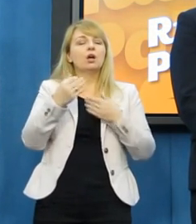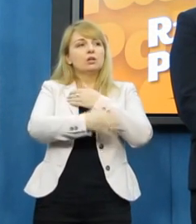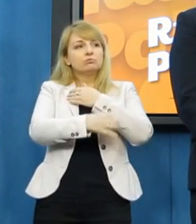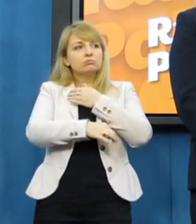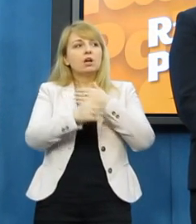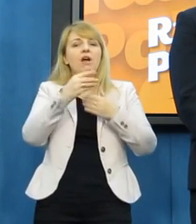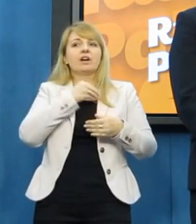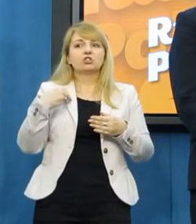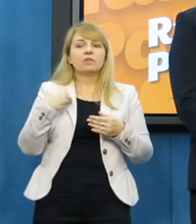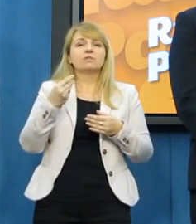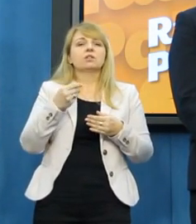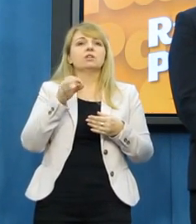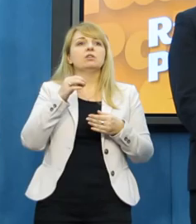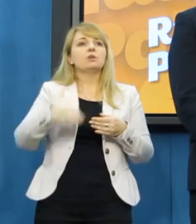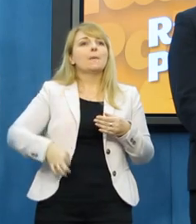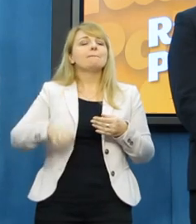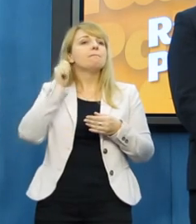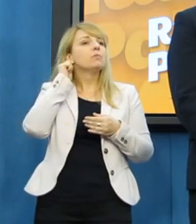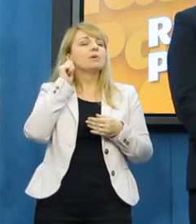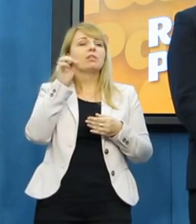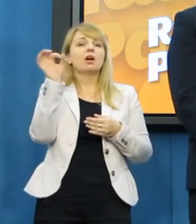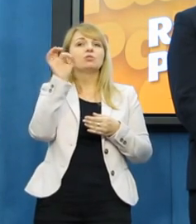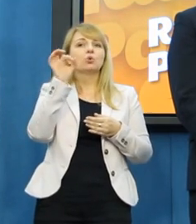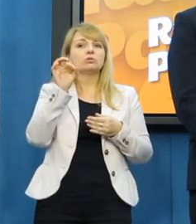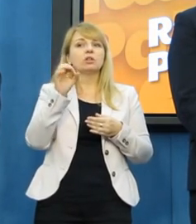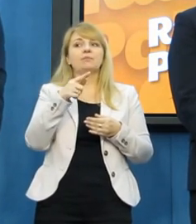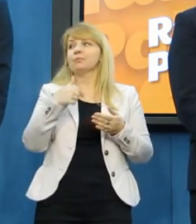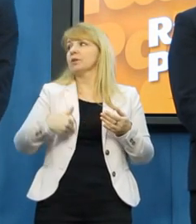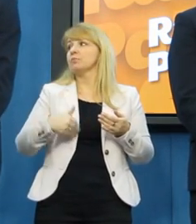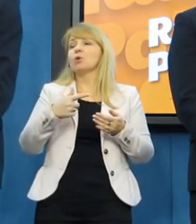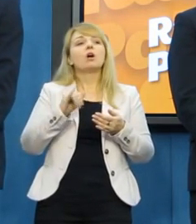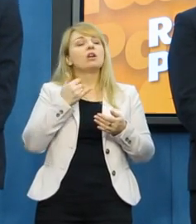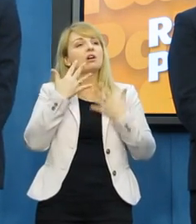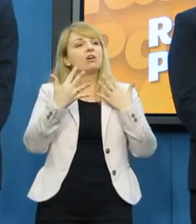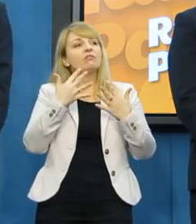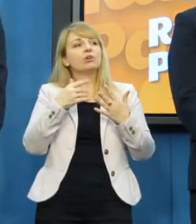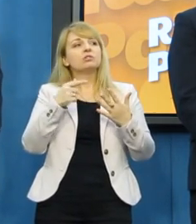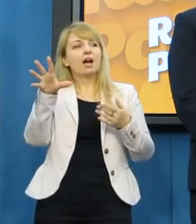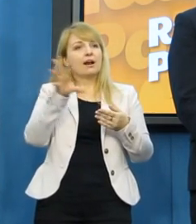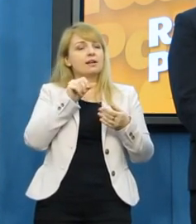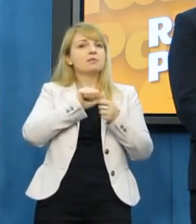Ja rozmawiałem tutaj z posłami kawicowymi, oni mówią, że to najprawdopodobniej, ponieważ jesteście państwo obecni w konflikcie,